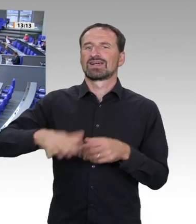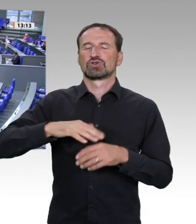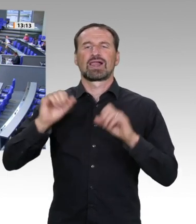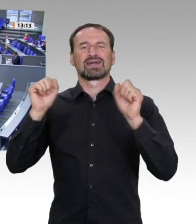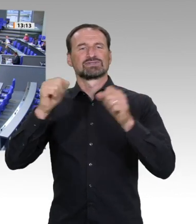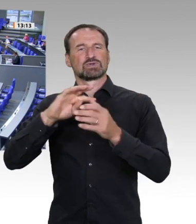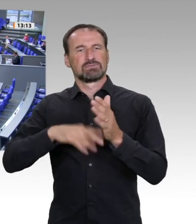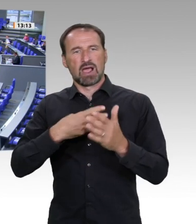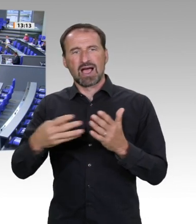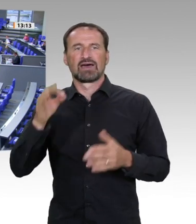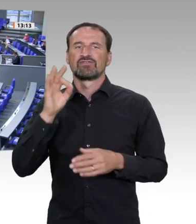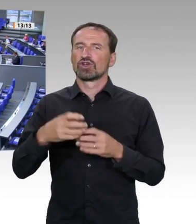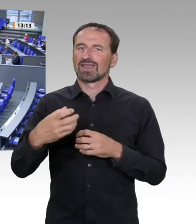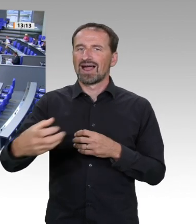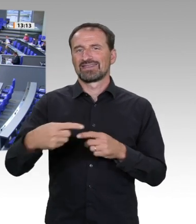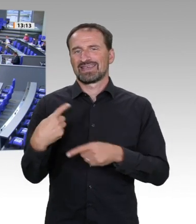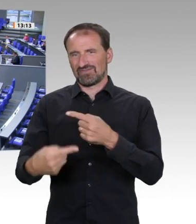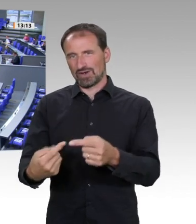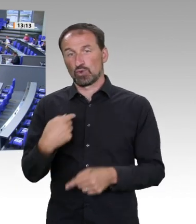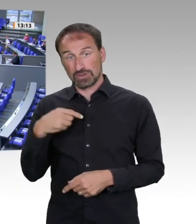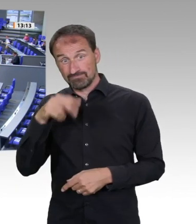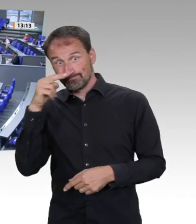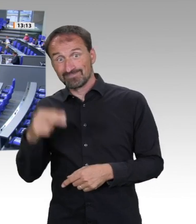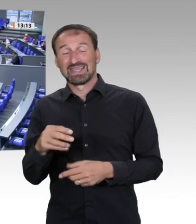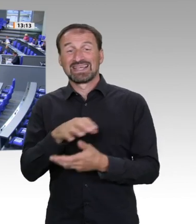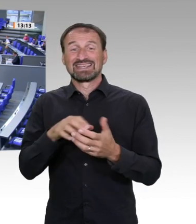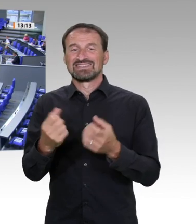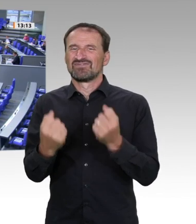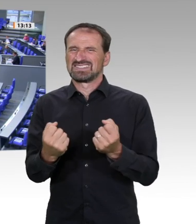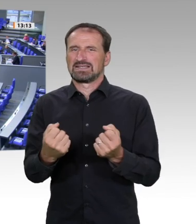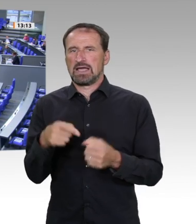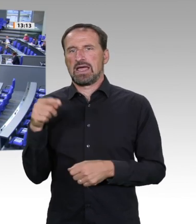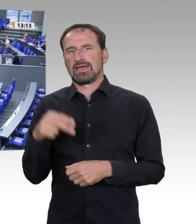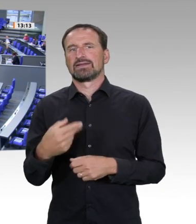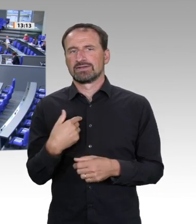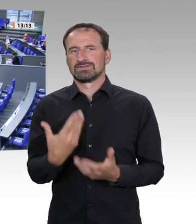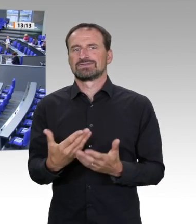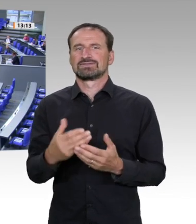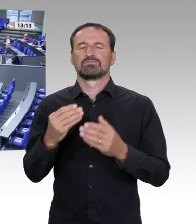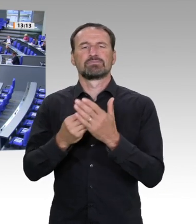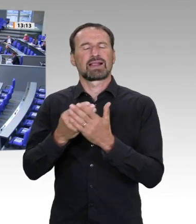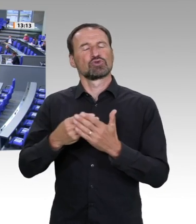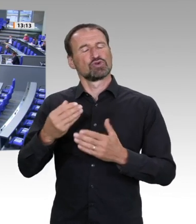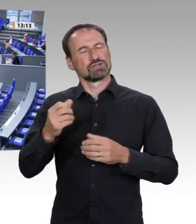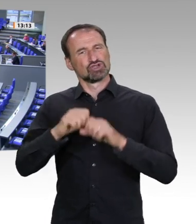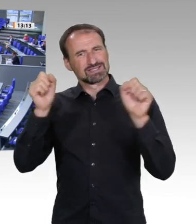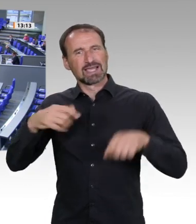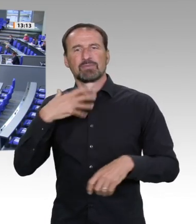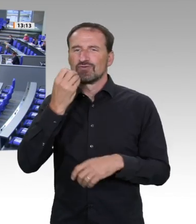Herr Präsident! Werte Kollegen! Eine Schlagzeile dieser Woche, die IT-Modernisierung des Bundes droht zu scheitern.